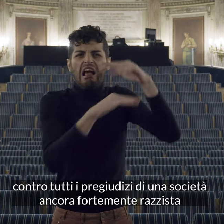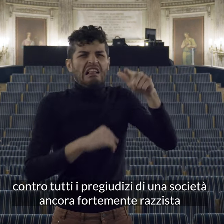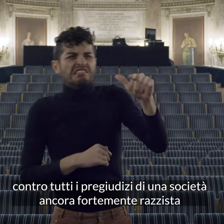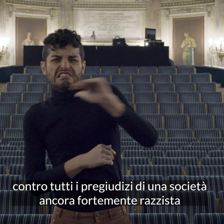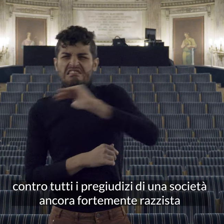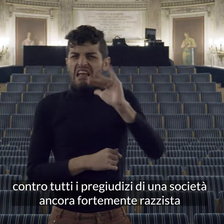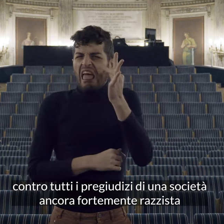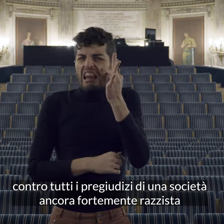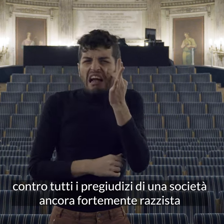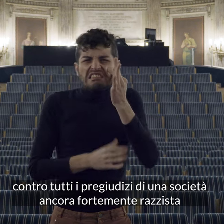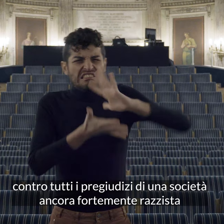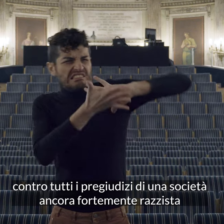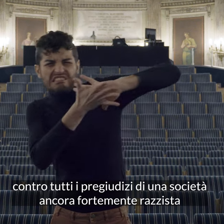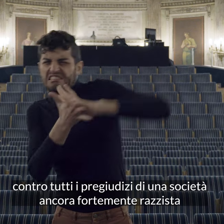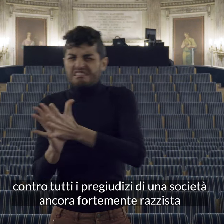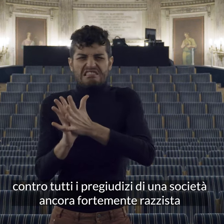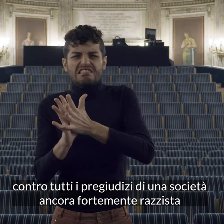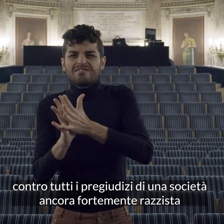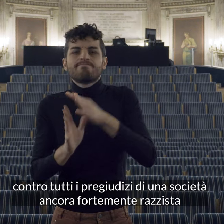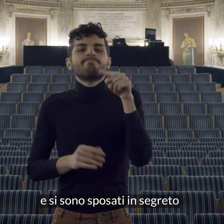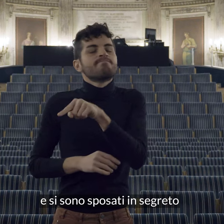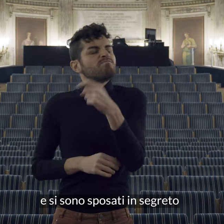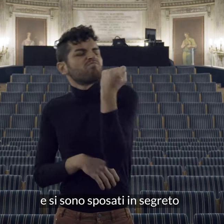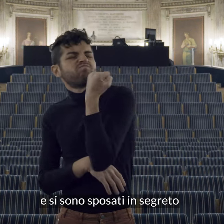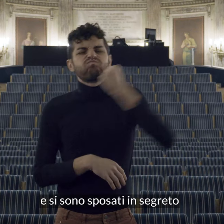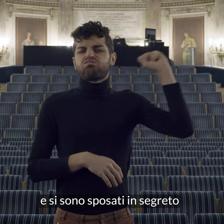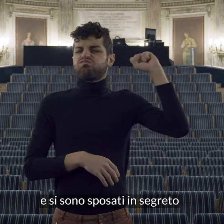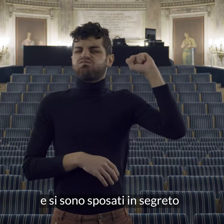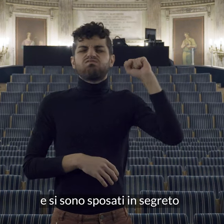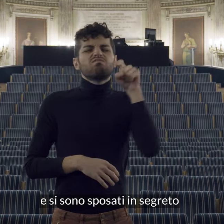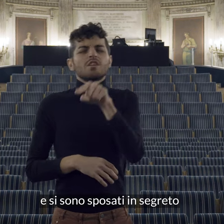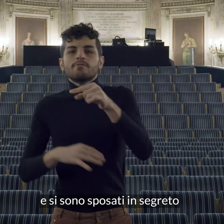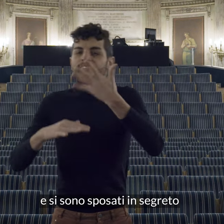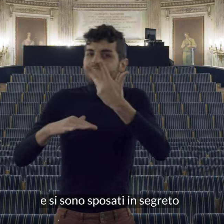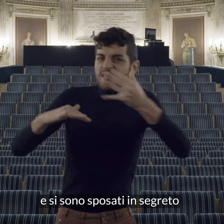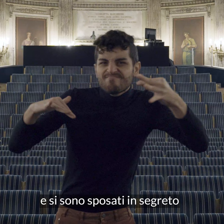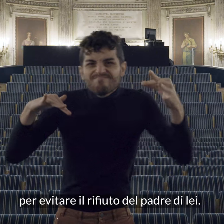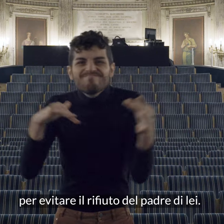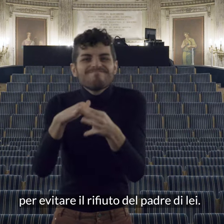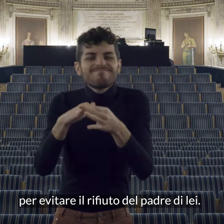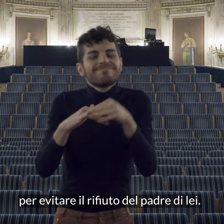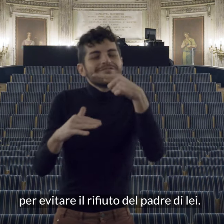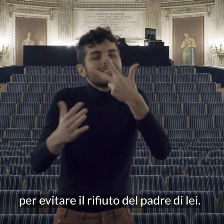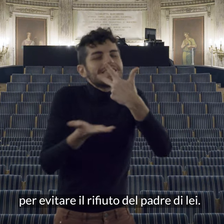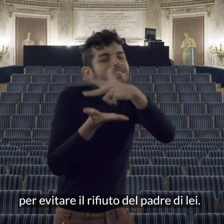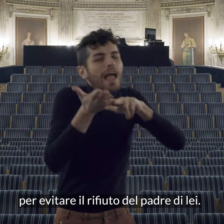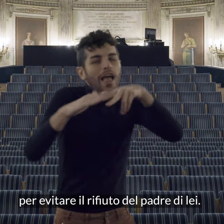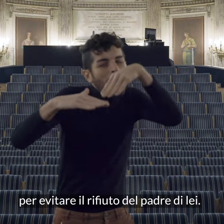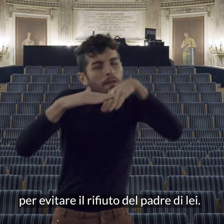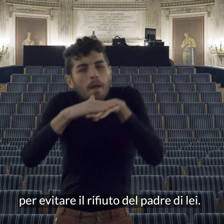ancora fortemente razzista e si sono sposati in segreto per evitare il rifiuto del